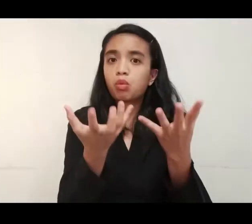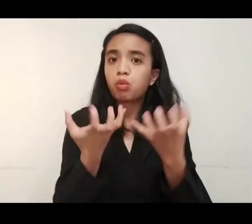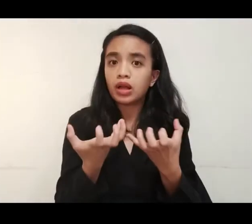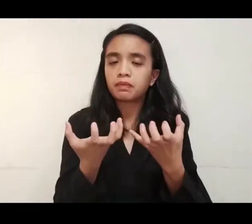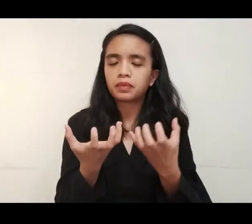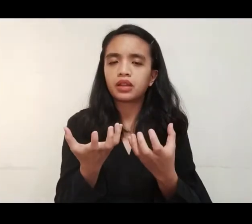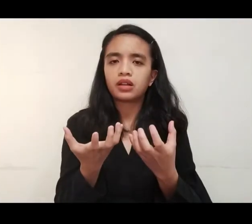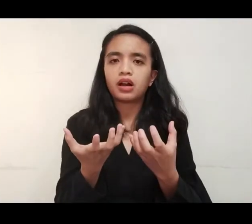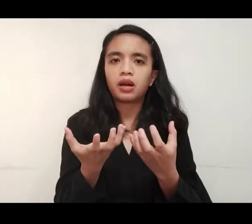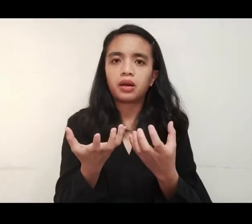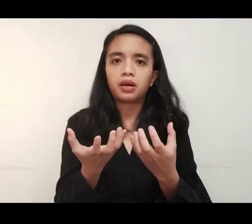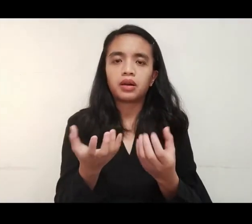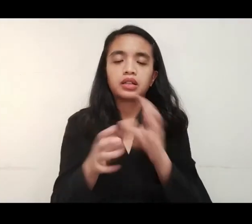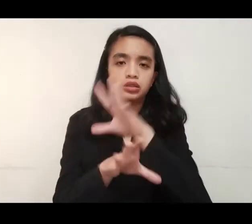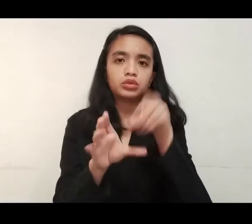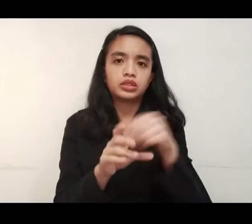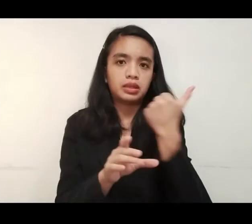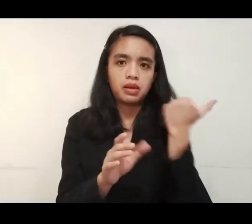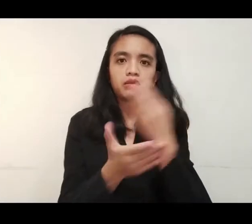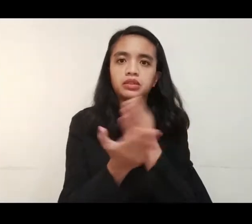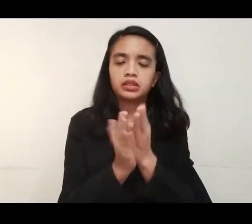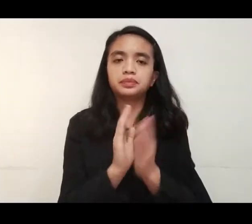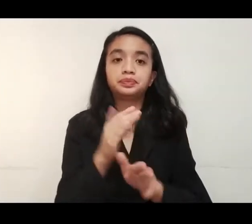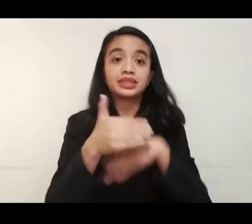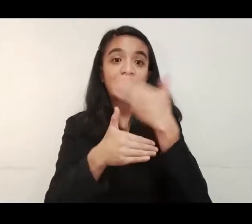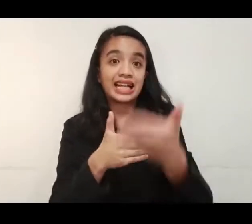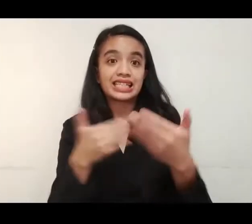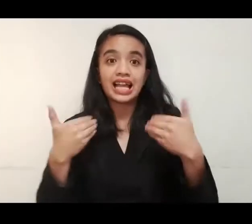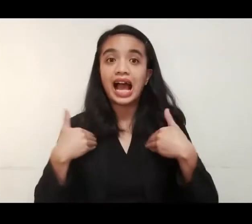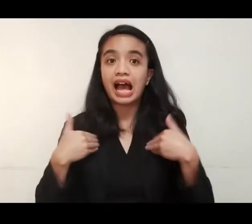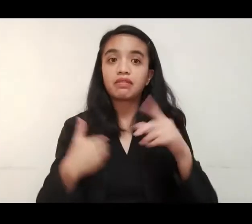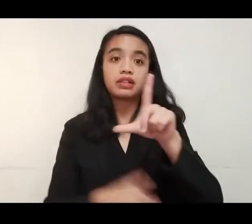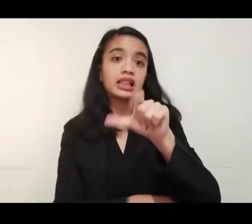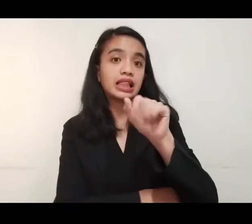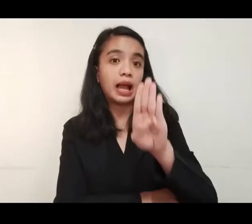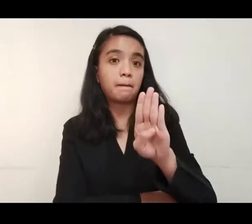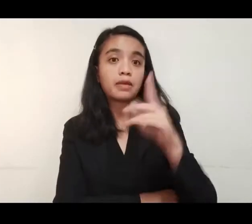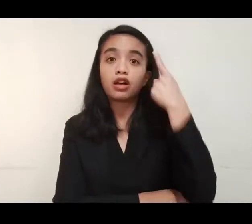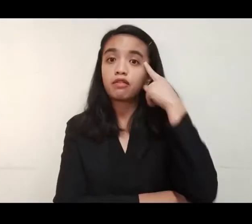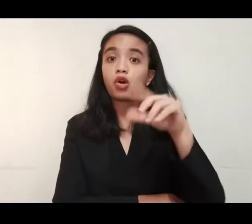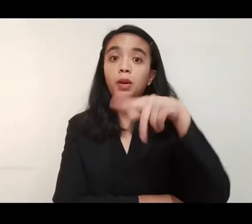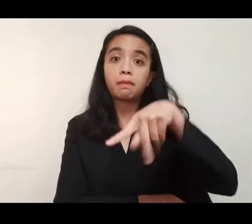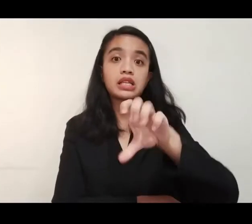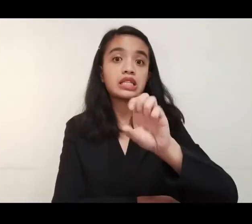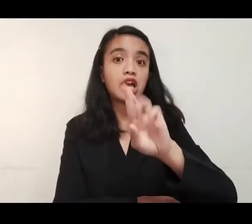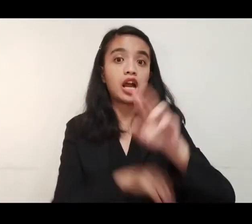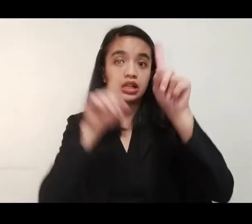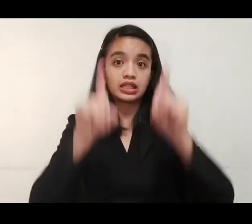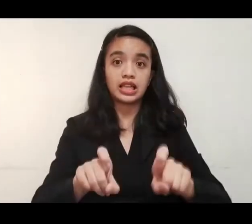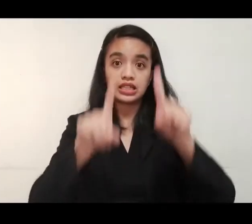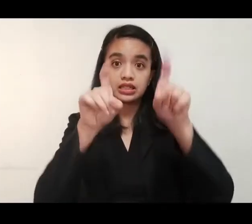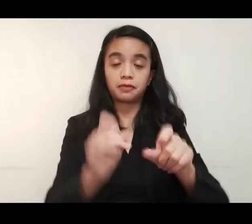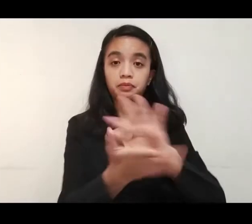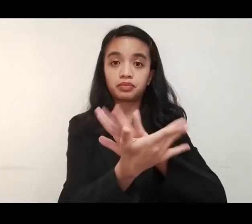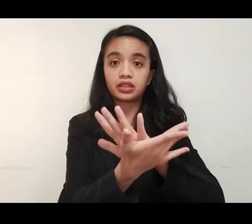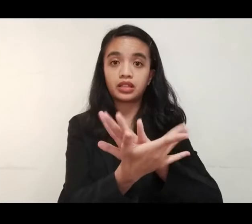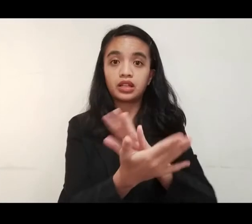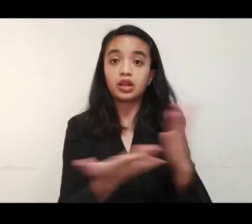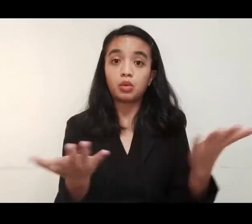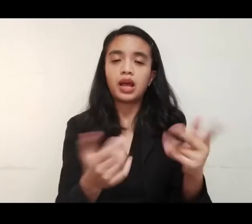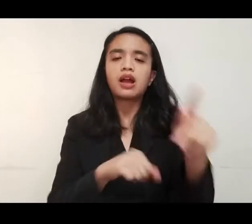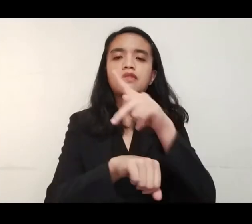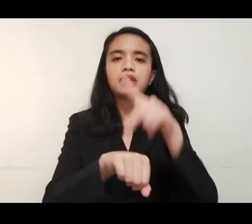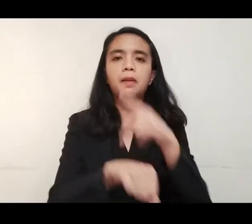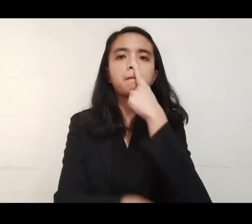So gusto rin po namin ilagay sa ibang parte ng budget. Samantala, mayroon ng laboratory for PCR-based testing ng